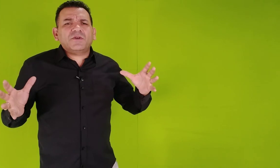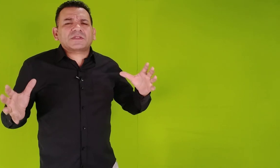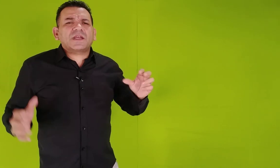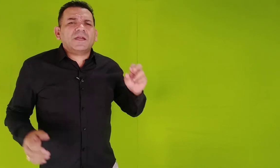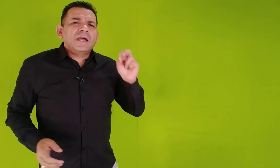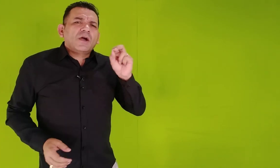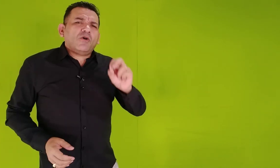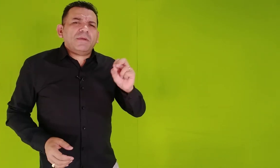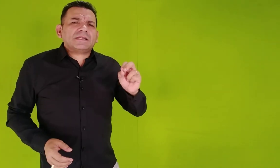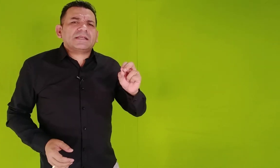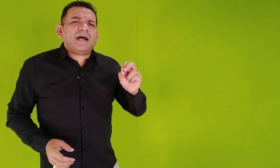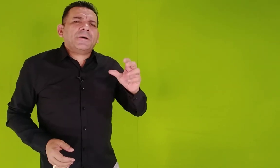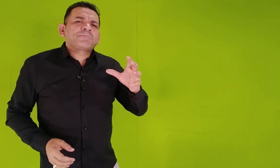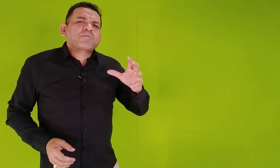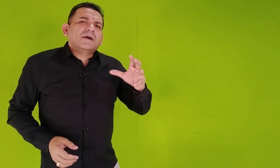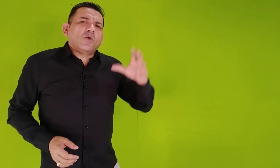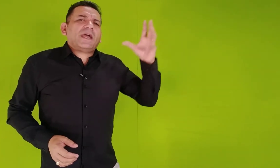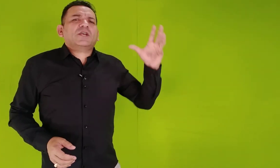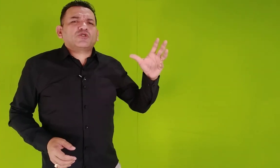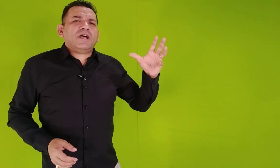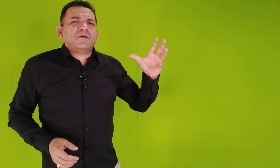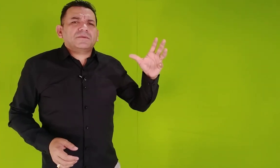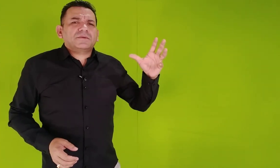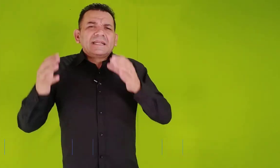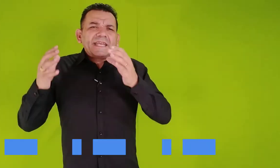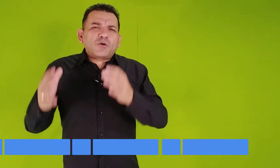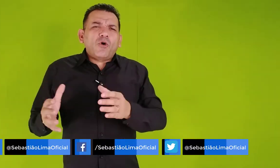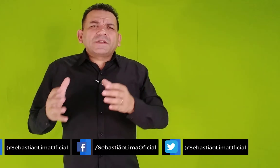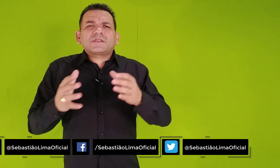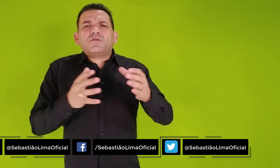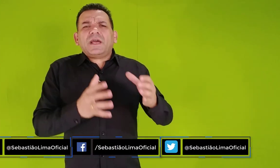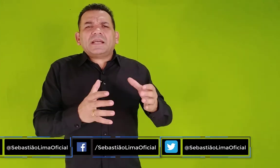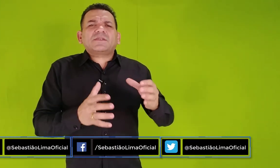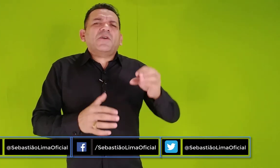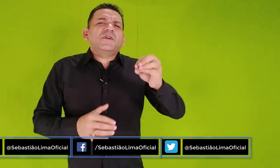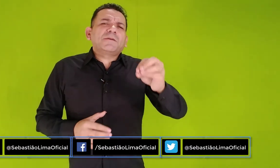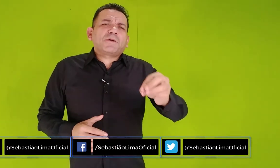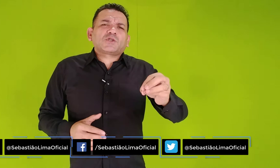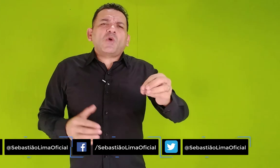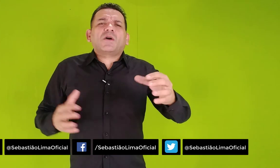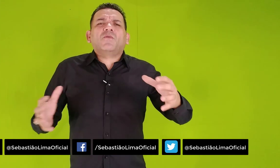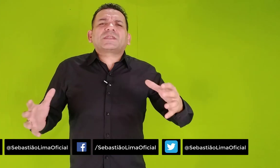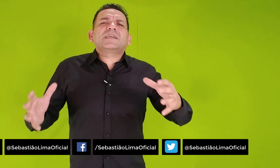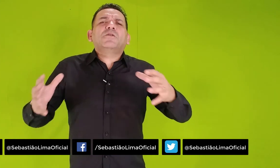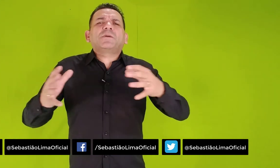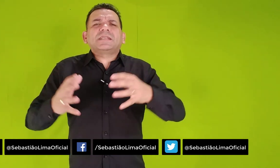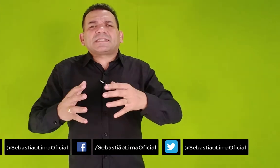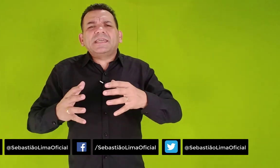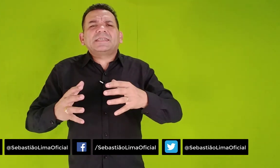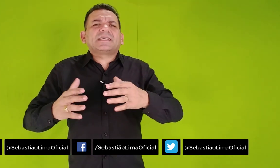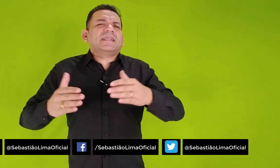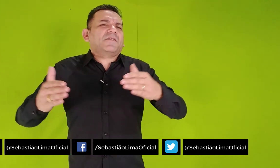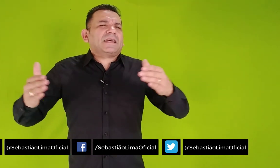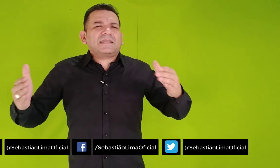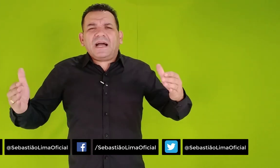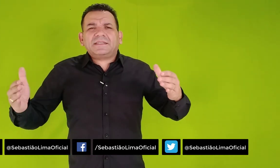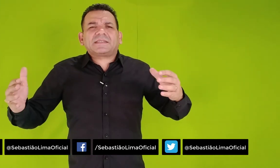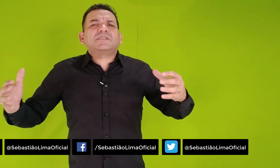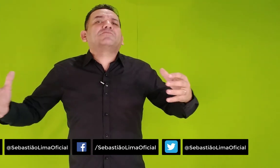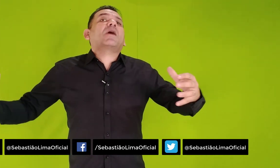você começar um relacionamento. Tem coisas com relação à vida pessoal que você não precisa, na verdade, assim, de uma